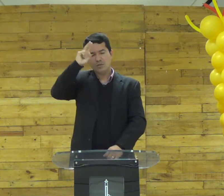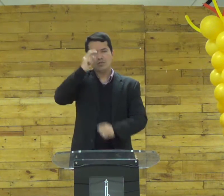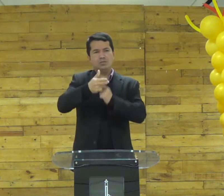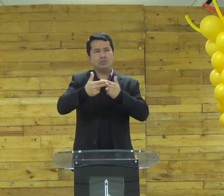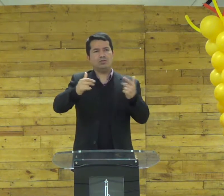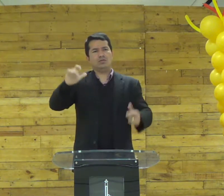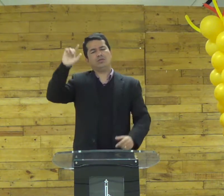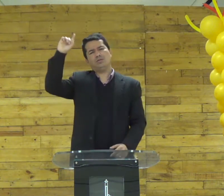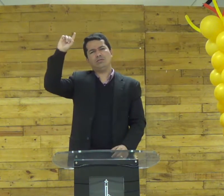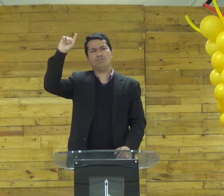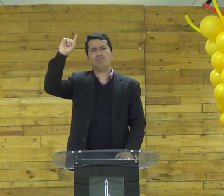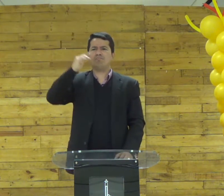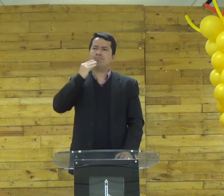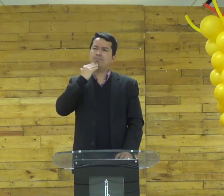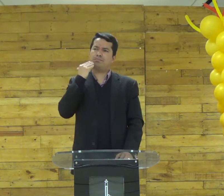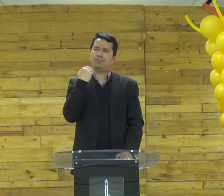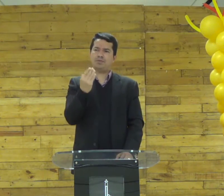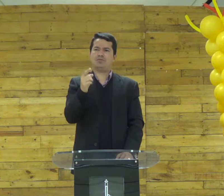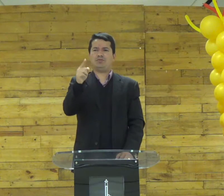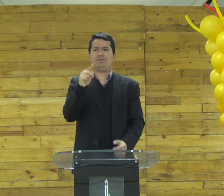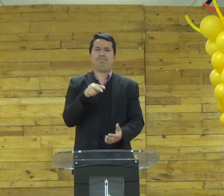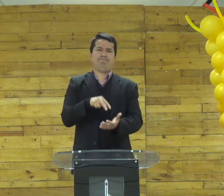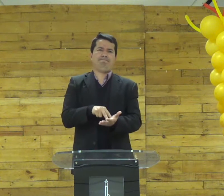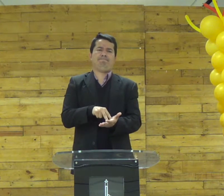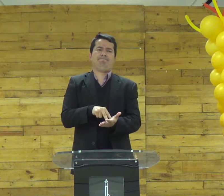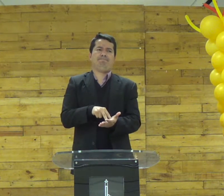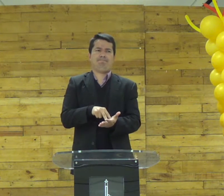então eu vou pedir pra que você fique em pé